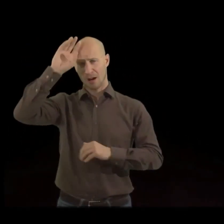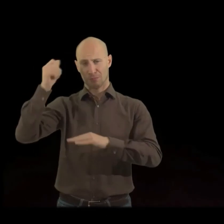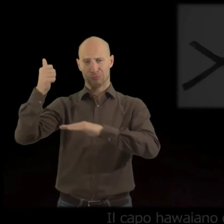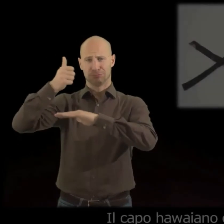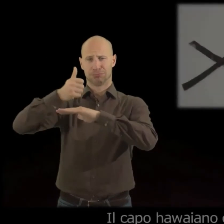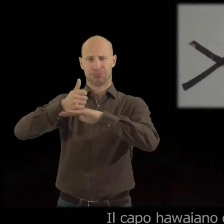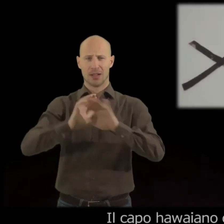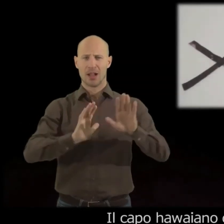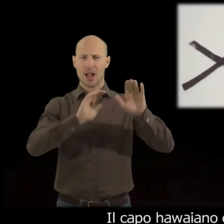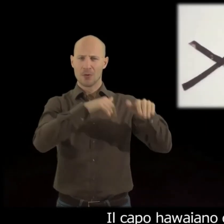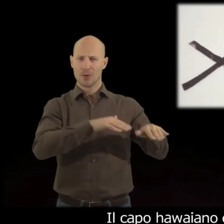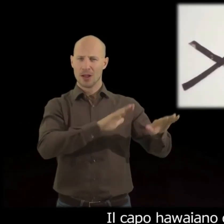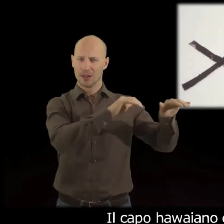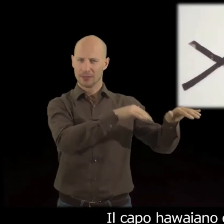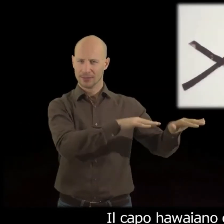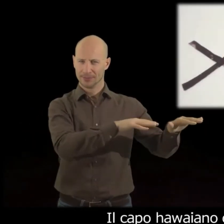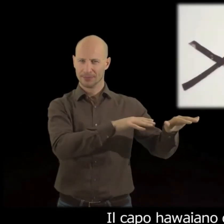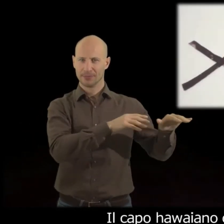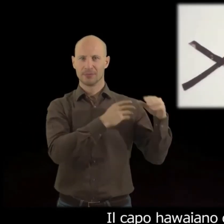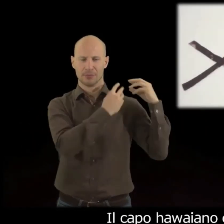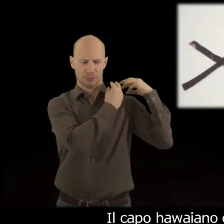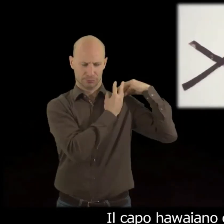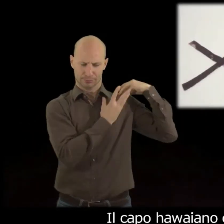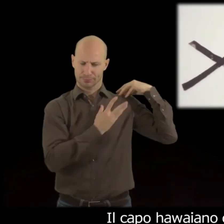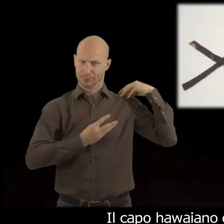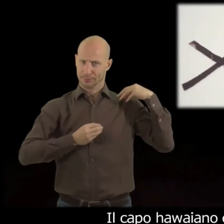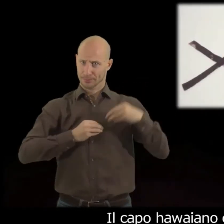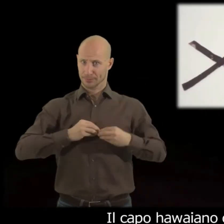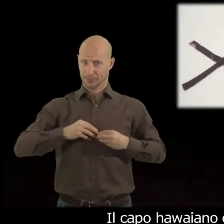Il capo avaiano che si orna della collana di dente di capodoglio,